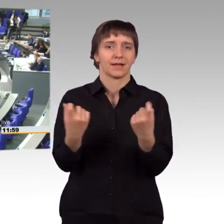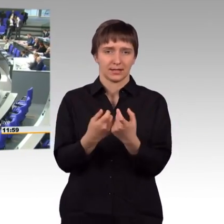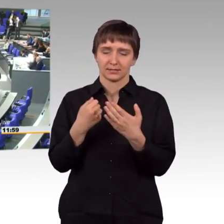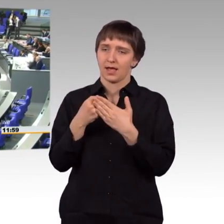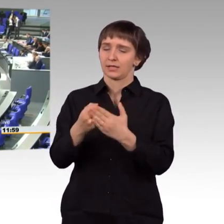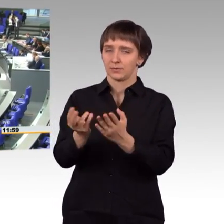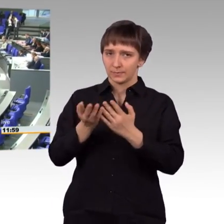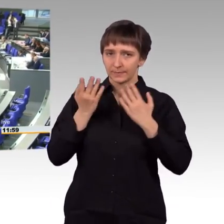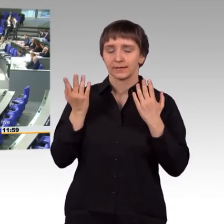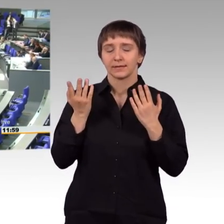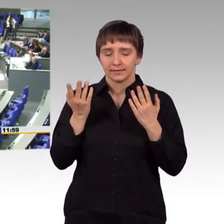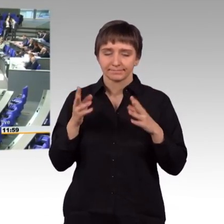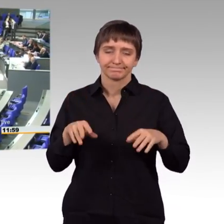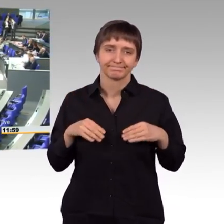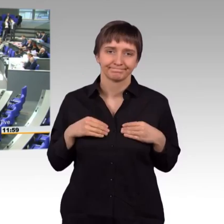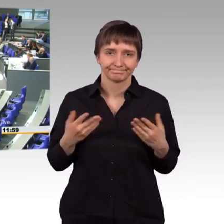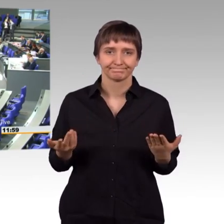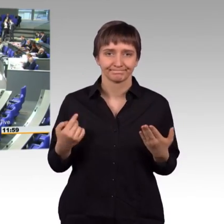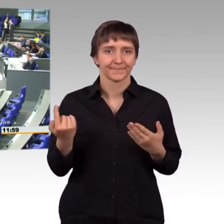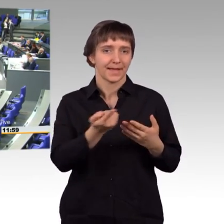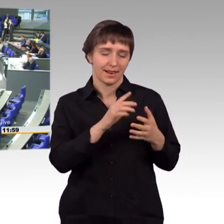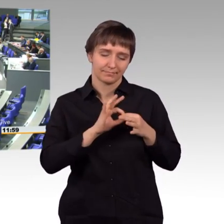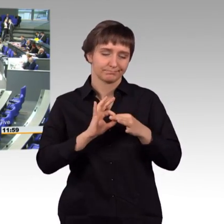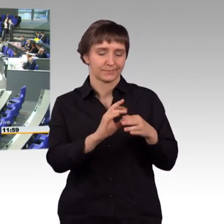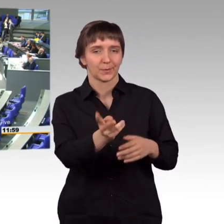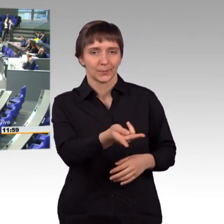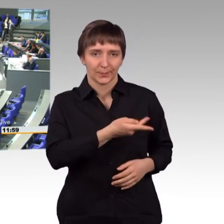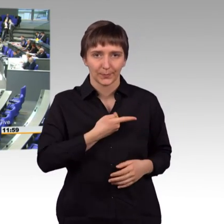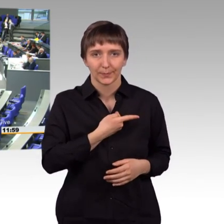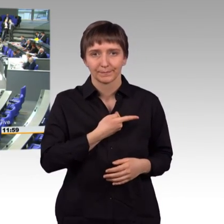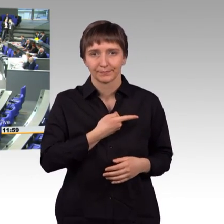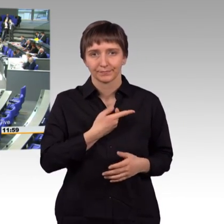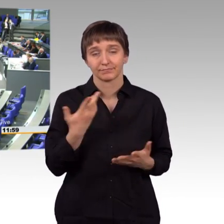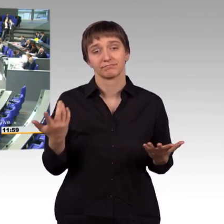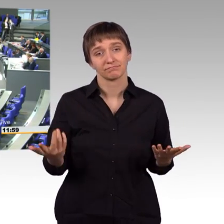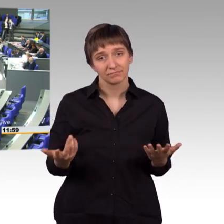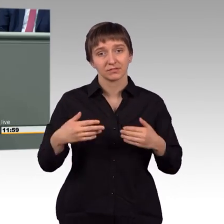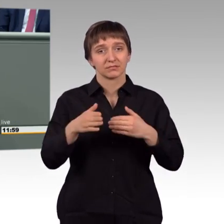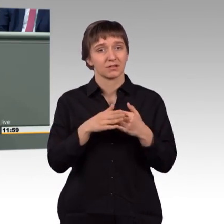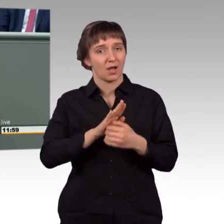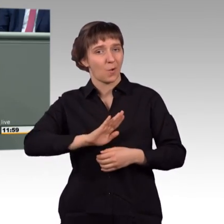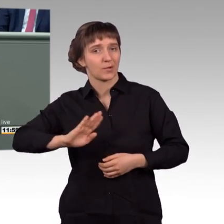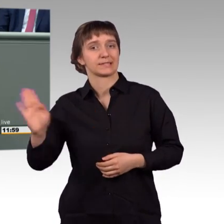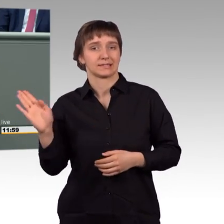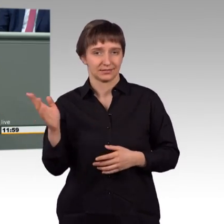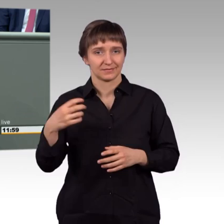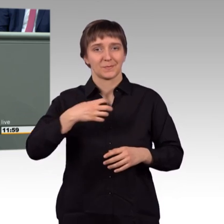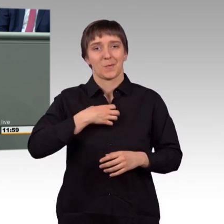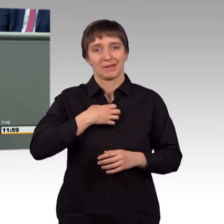Das verbindet uns alle, uns alle Teilnehmer. Die Zahl der Probleme, auch im Nahen und Mittleren Osten, ist größer geworden. Die